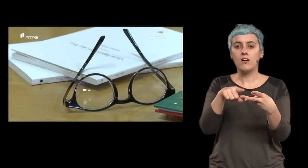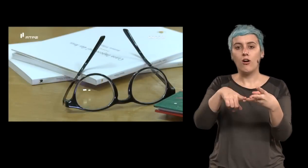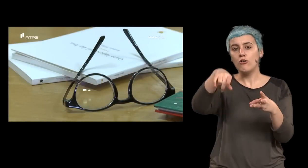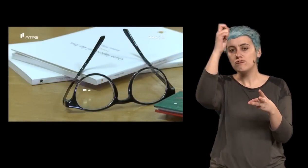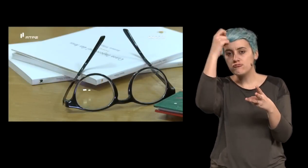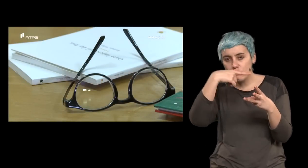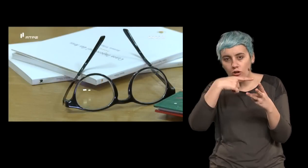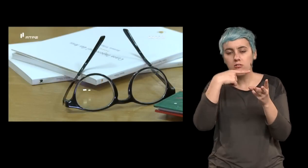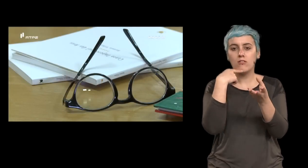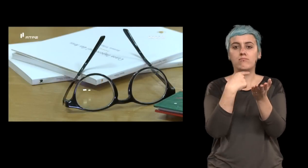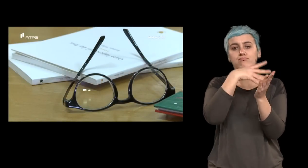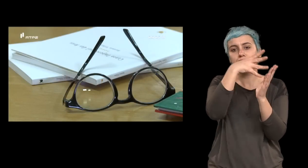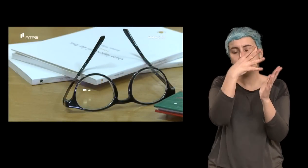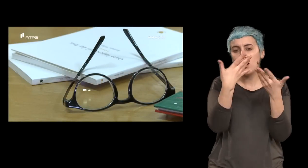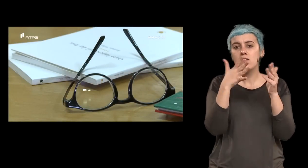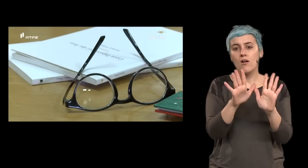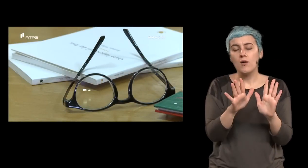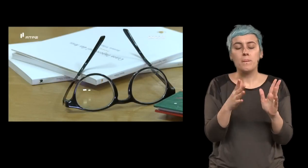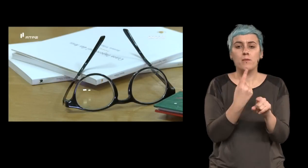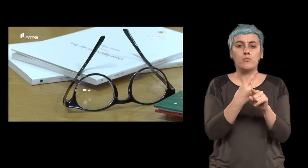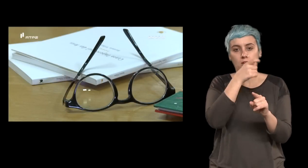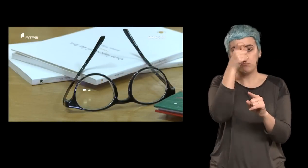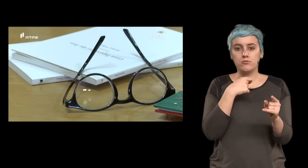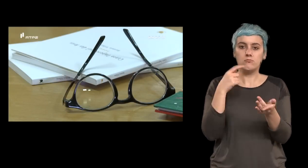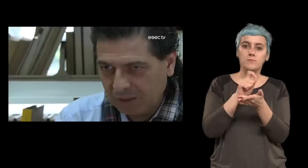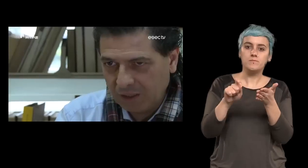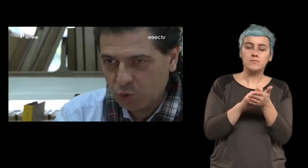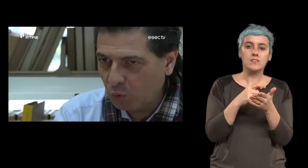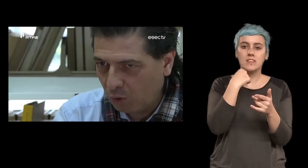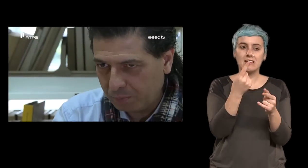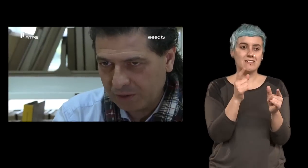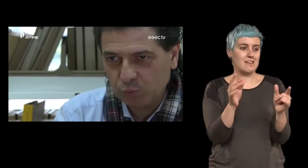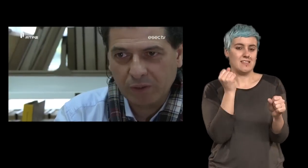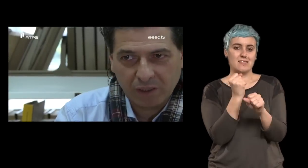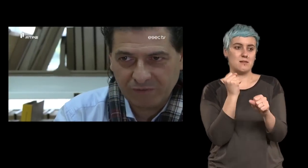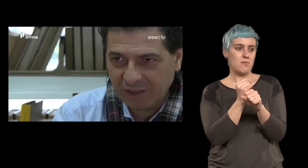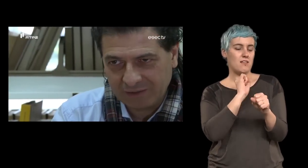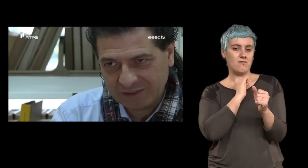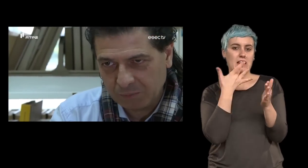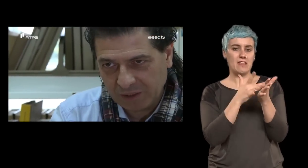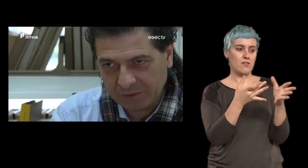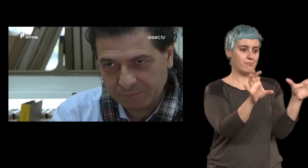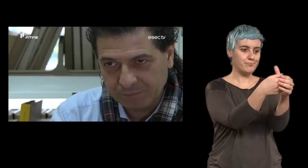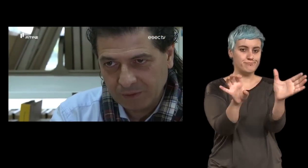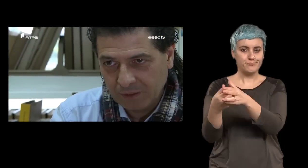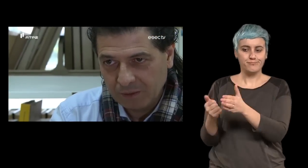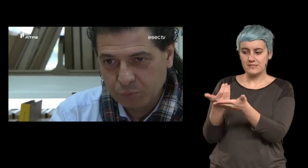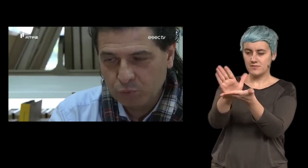aquilo que é crónica o escritor não consegue catalogar a sua obra a sua criatividade dessa maneira porque o